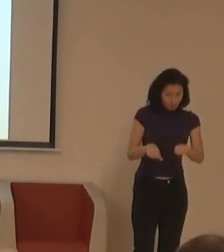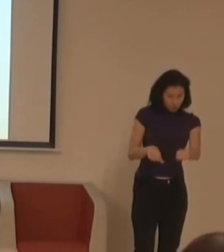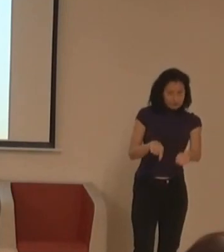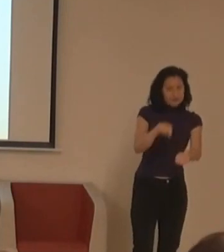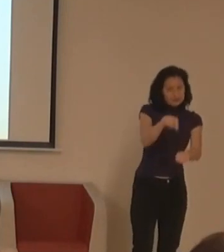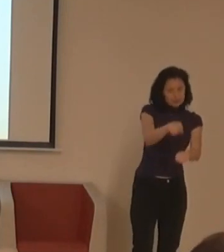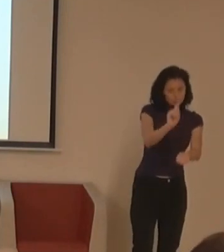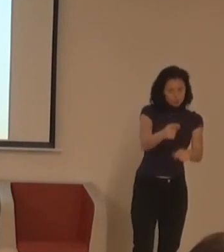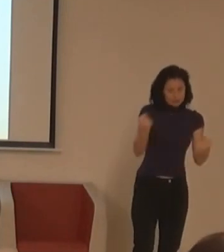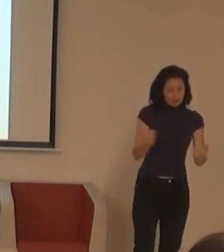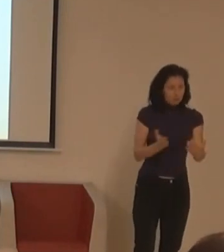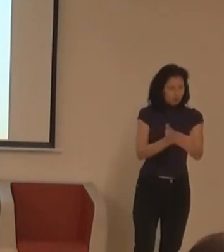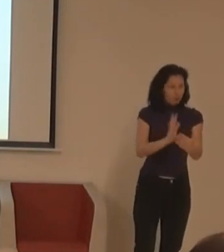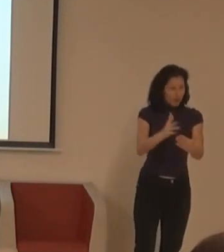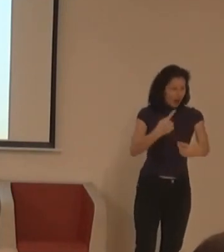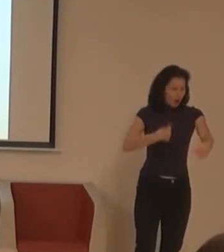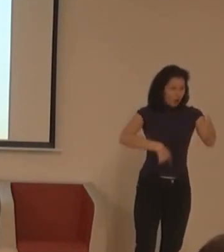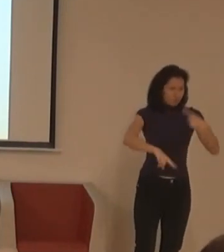Moc vám děkuji za pozornost.